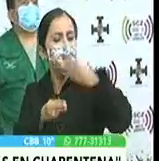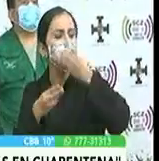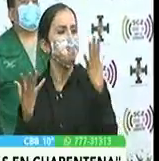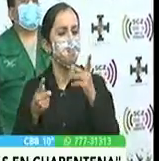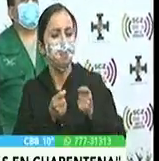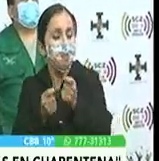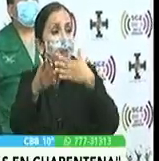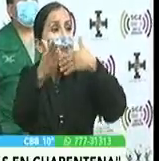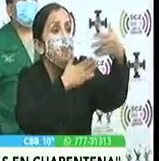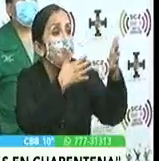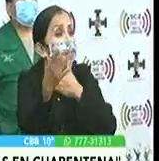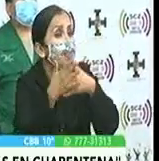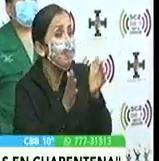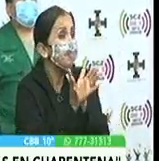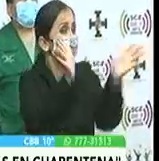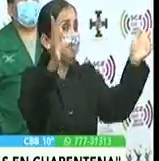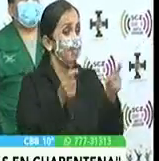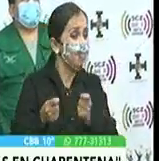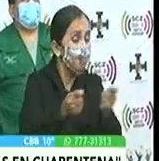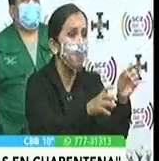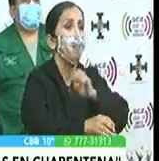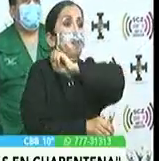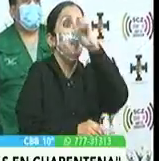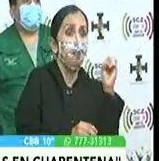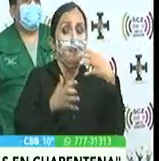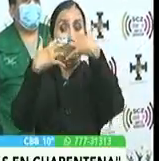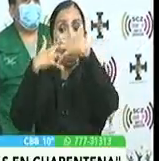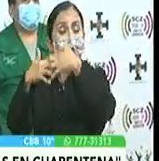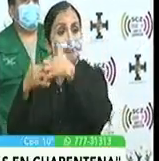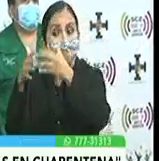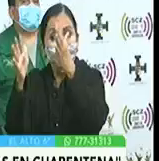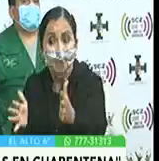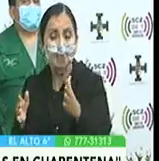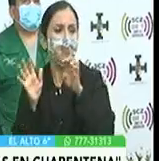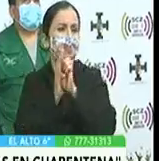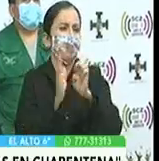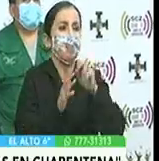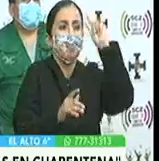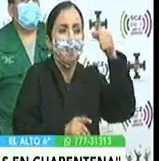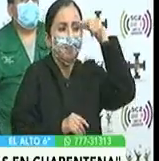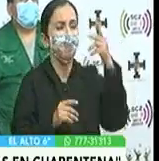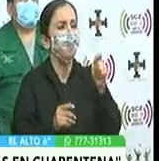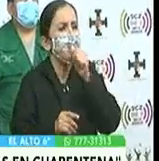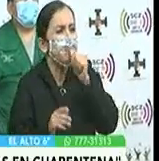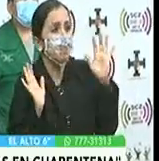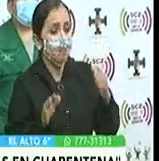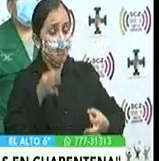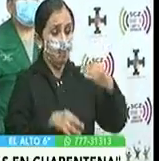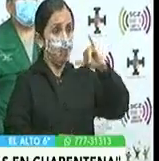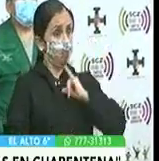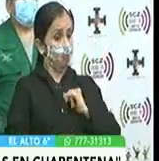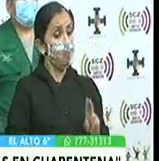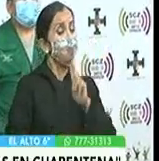servicio que exijan y pidan a las empresas, a las instituciones públicas y privadas que están en actividad como usuarios